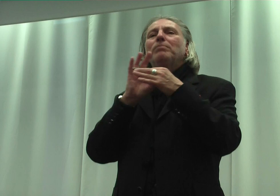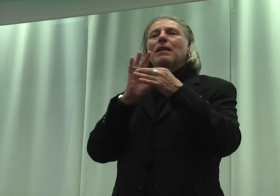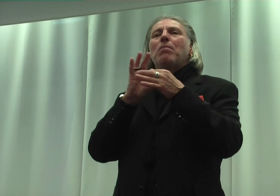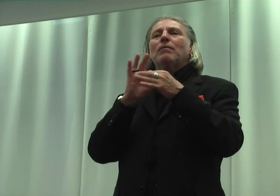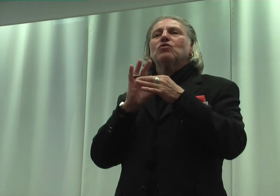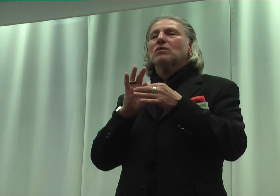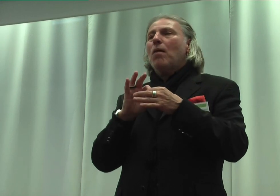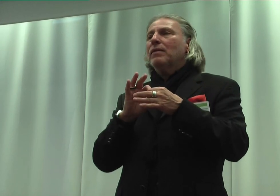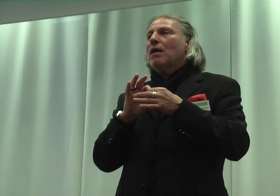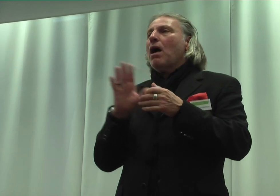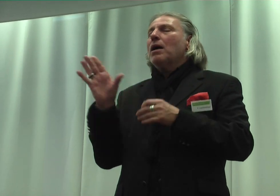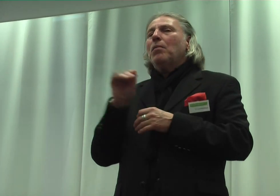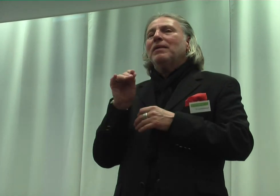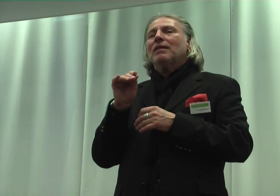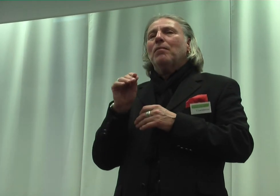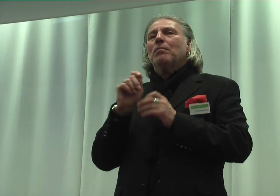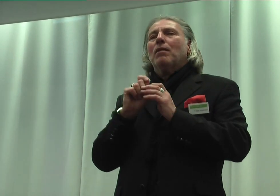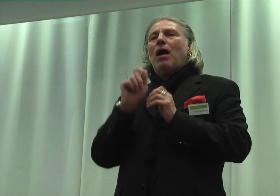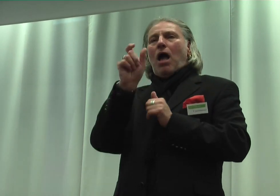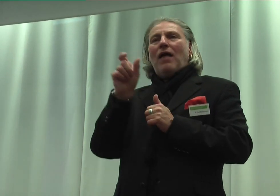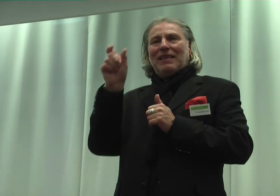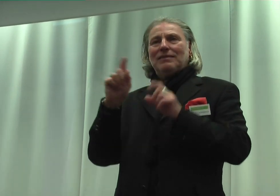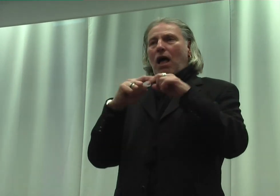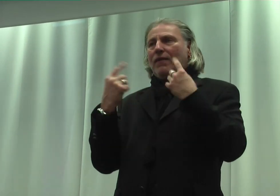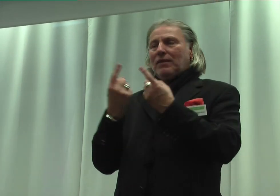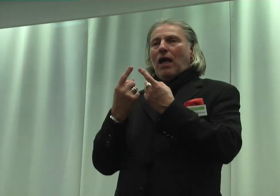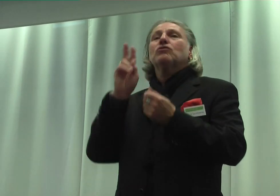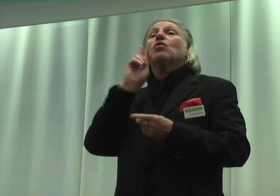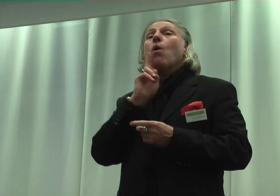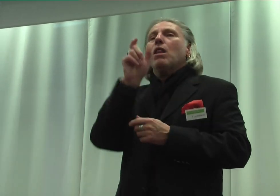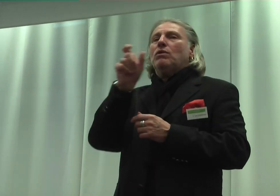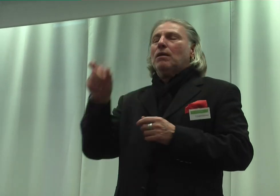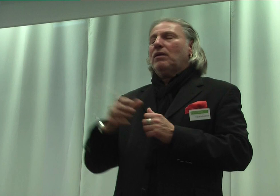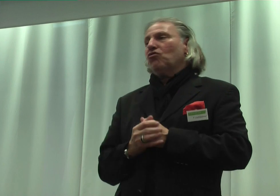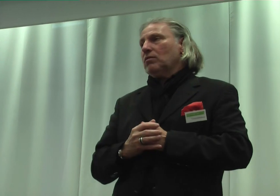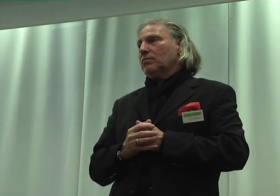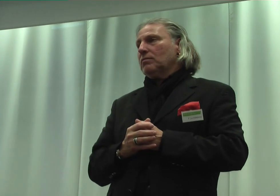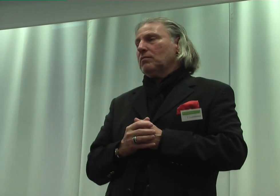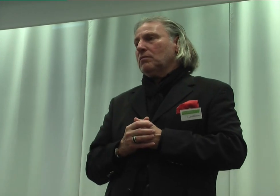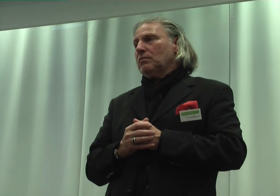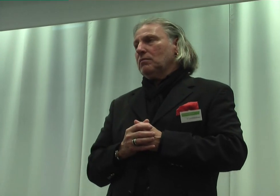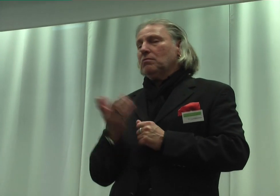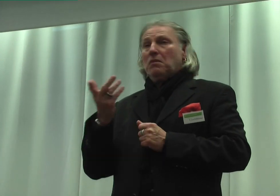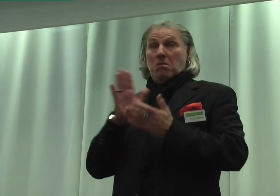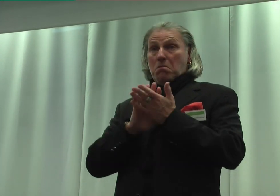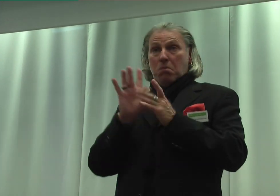mit den Adressaten, gerade als Gehörlosenkommission. Es bleibt gut, weil hier der